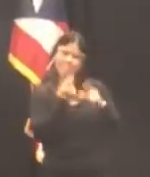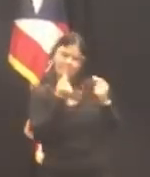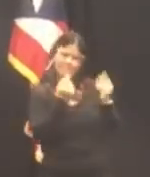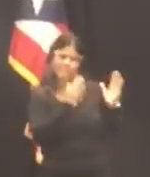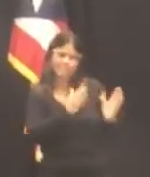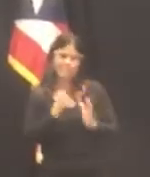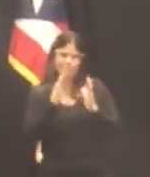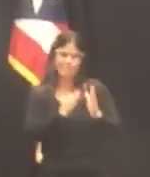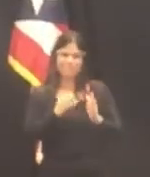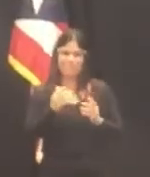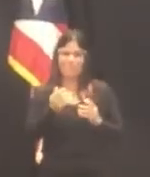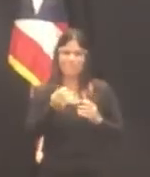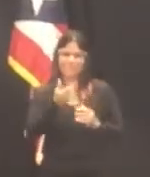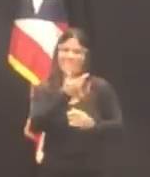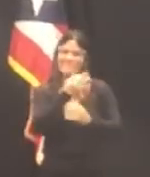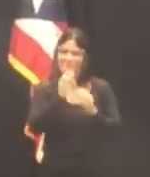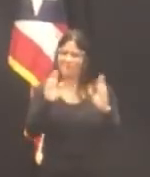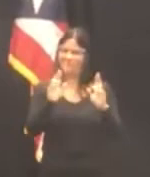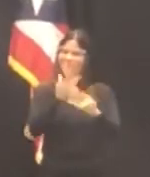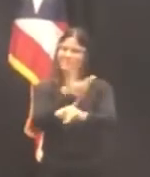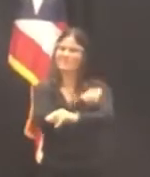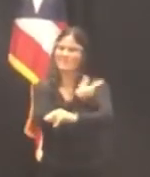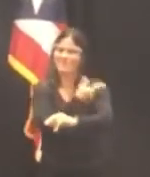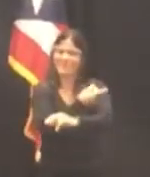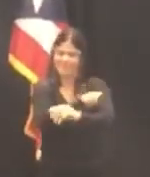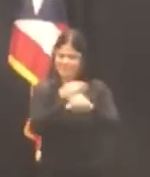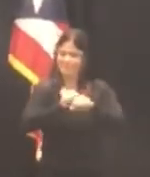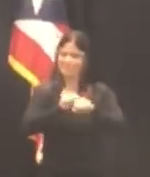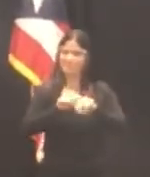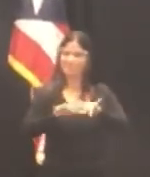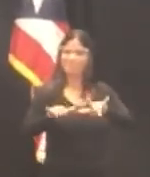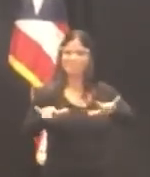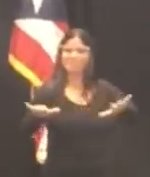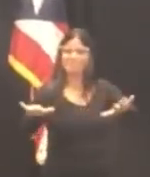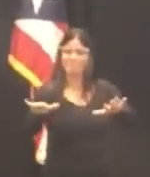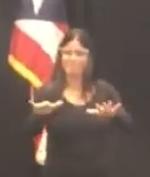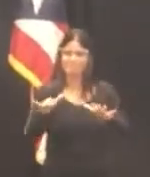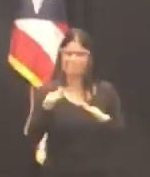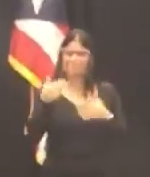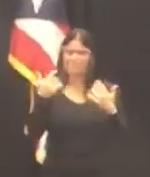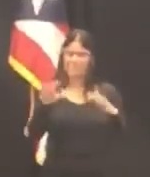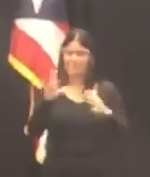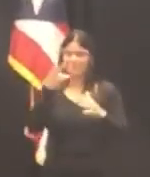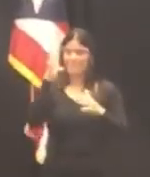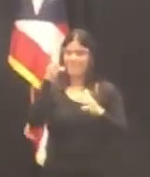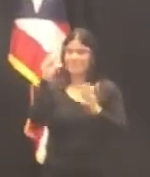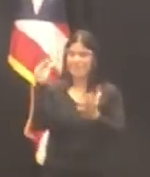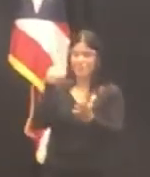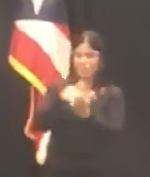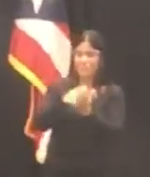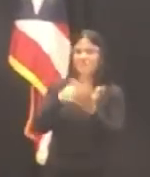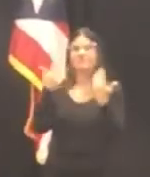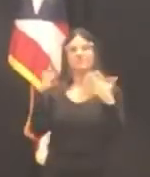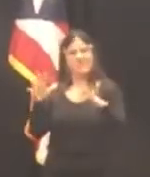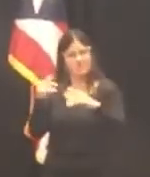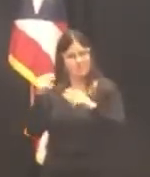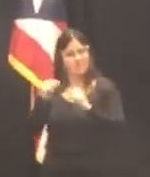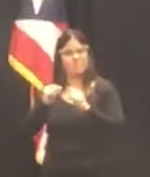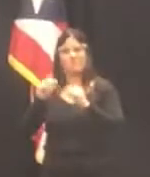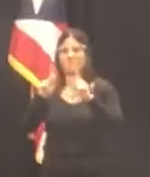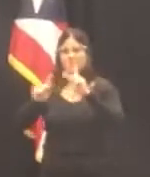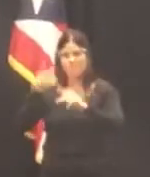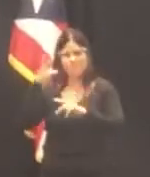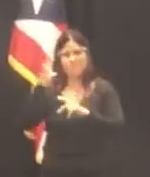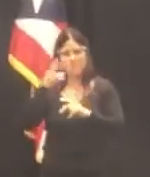que ha permitido que más de 17.000 puertorriqueños ya estén vacunados en esa primera fase de